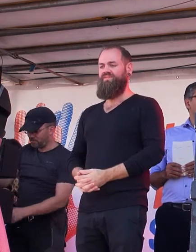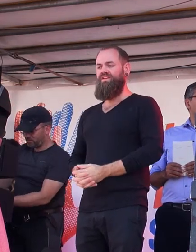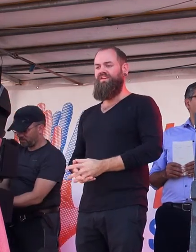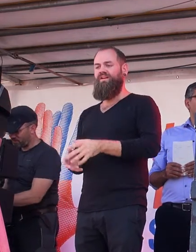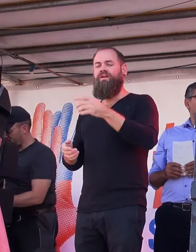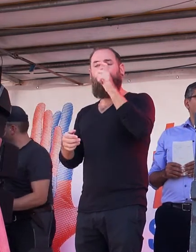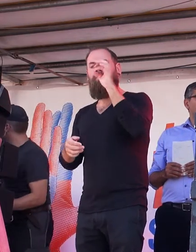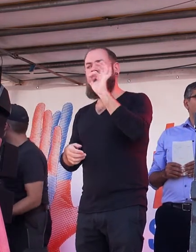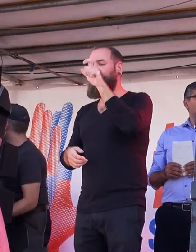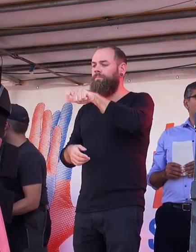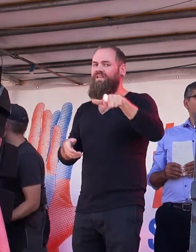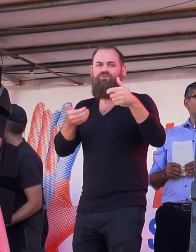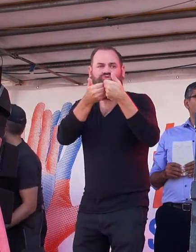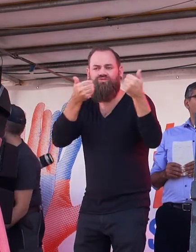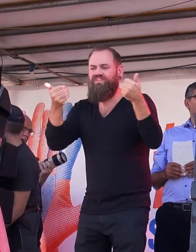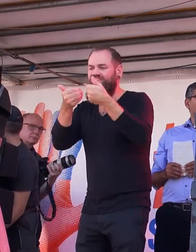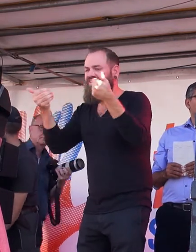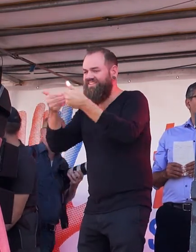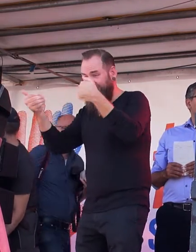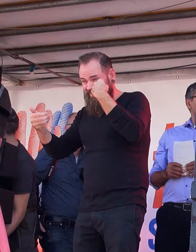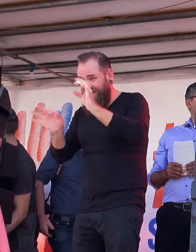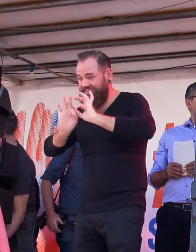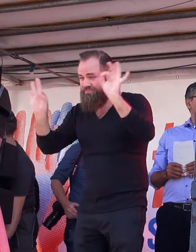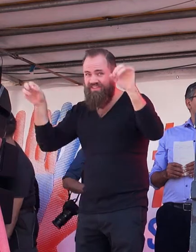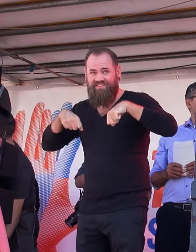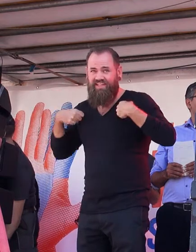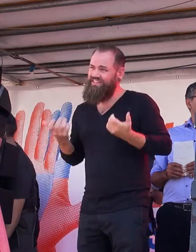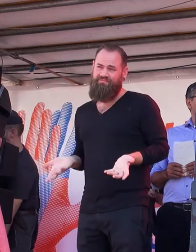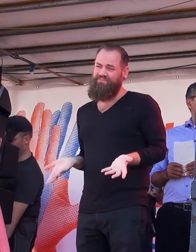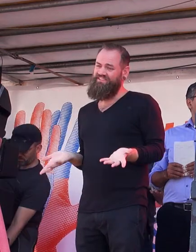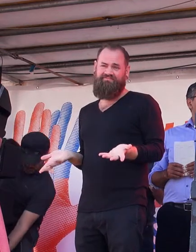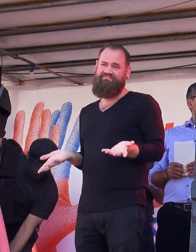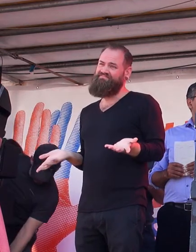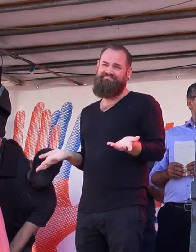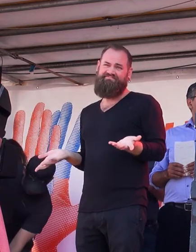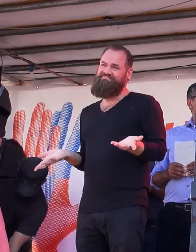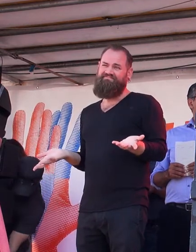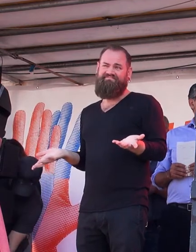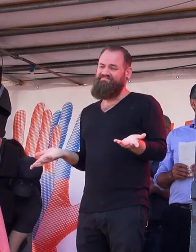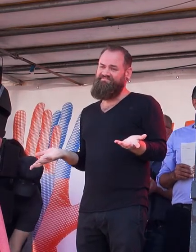treiben, mit dem ist kein Staat zu machen, liebe Kolleginnen und Kollegen.